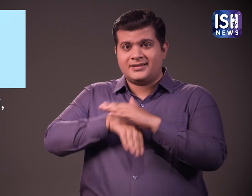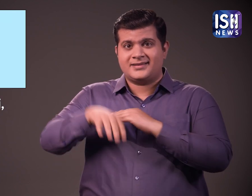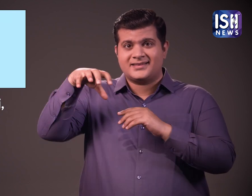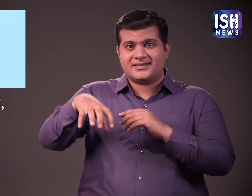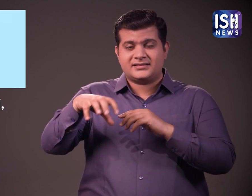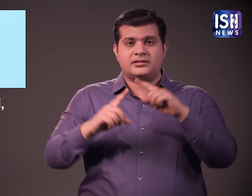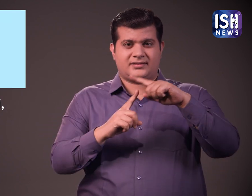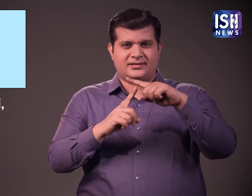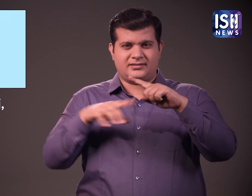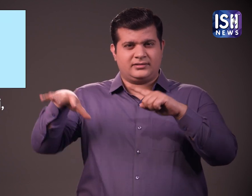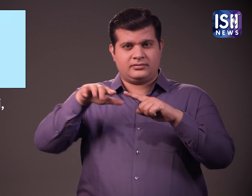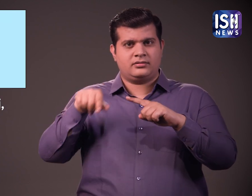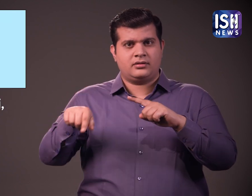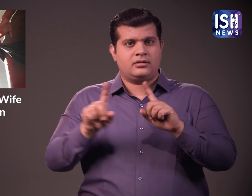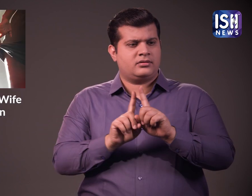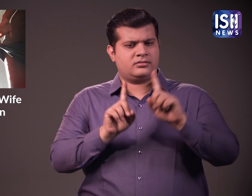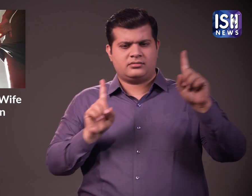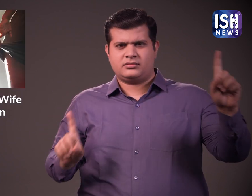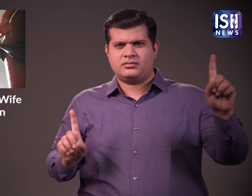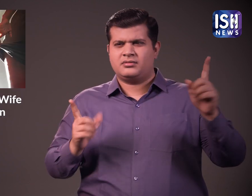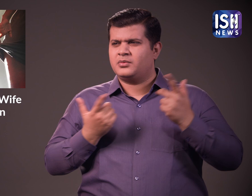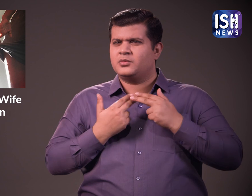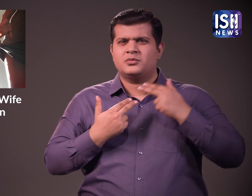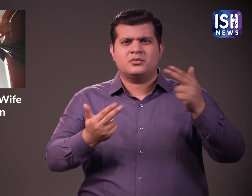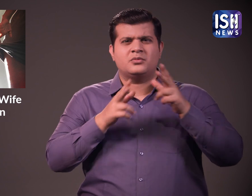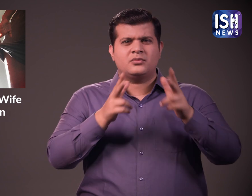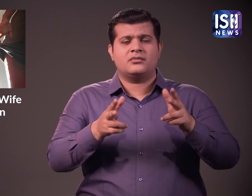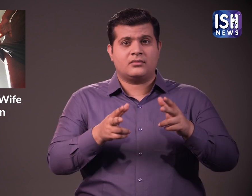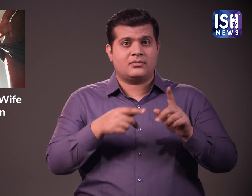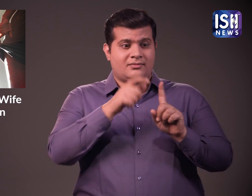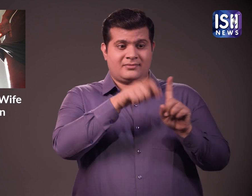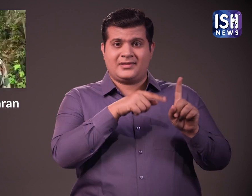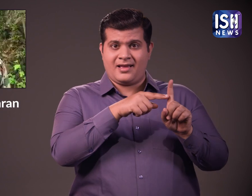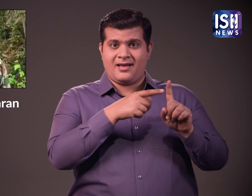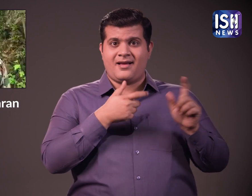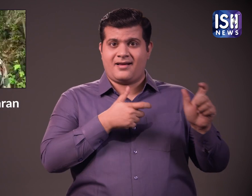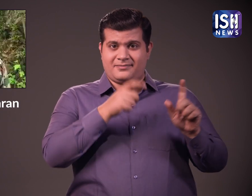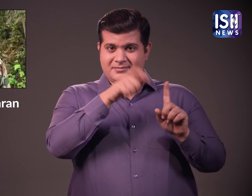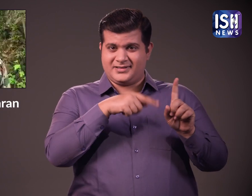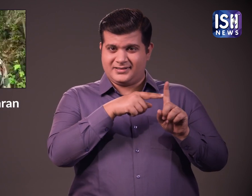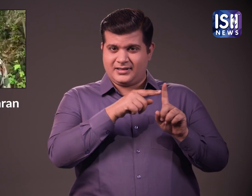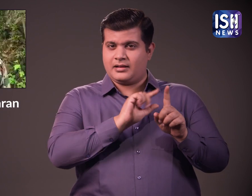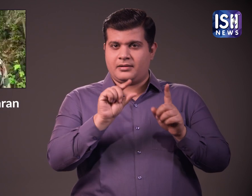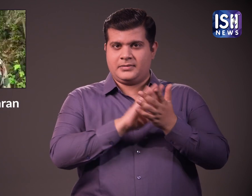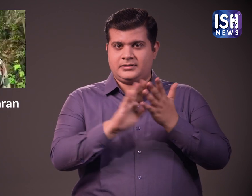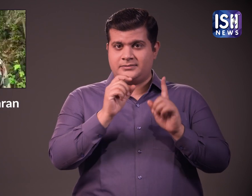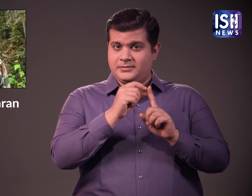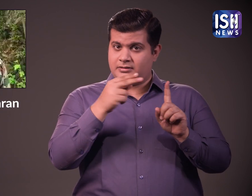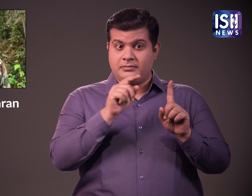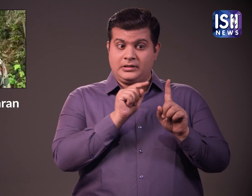के तिरुवन्ना मलाई जिल्ले में रहने वाला है जवान का वीडियो सोशल मीडिया पर वाइरल हो गया वीडियो में उन्होंने हाथ जोड़